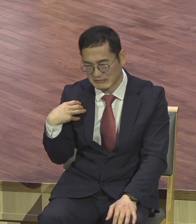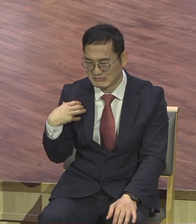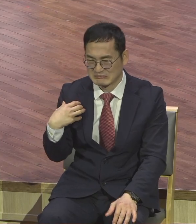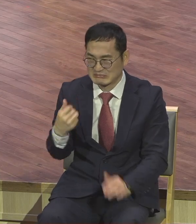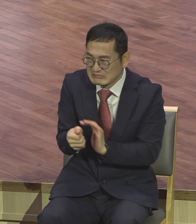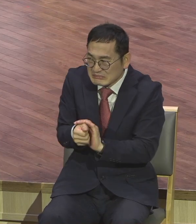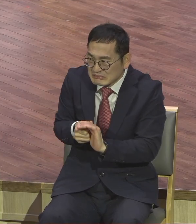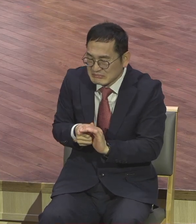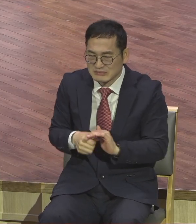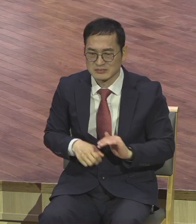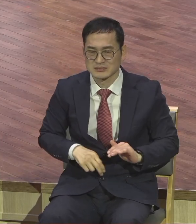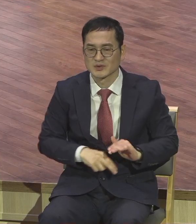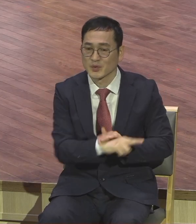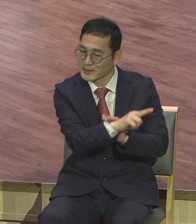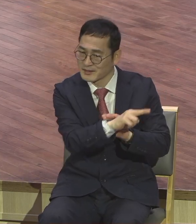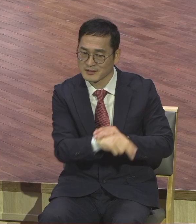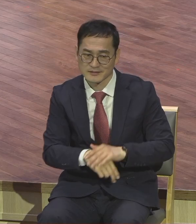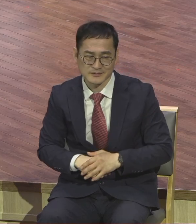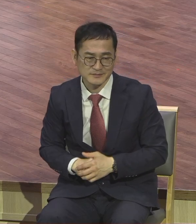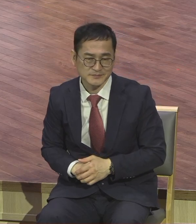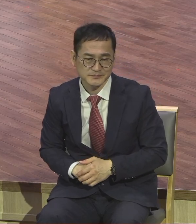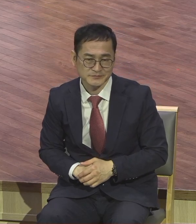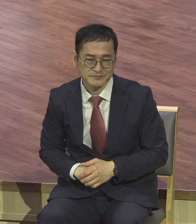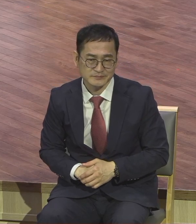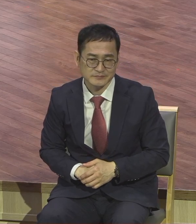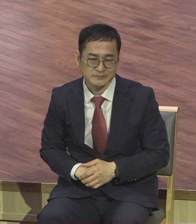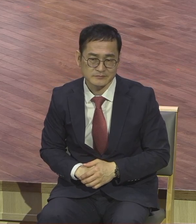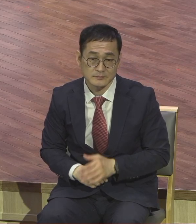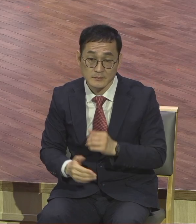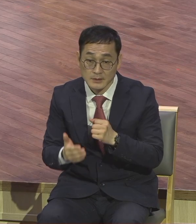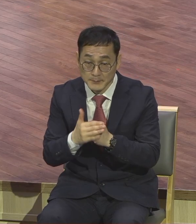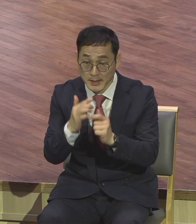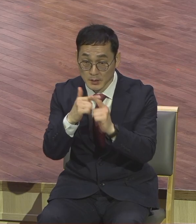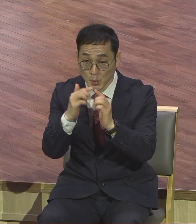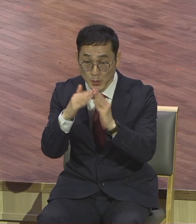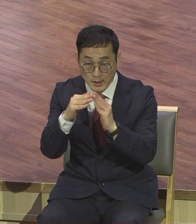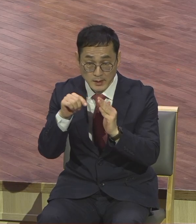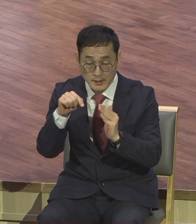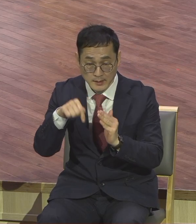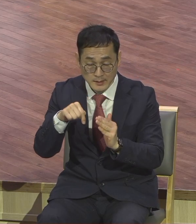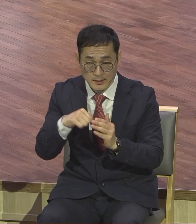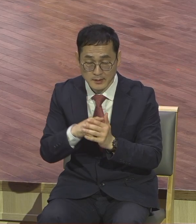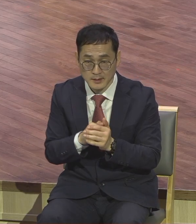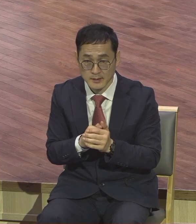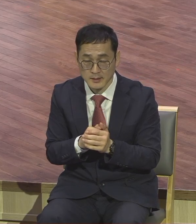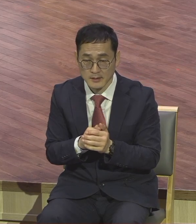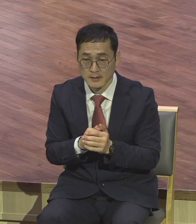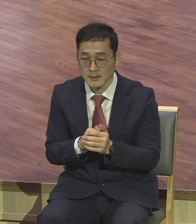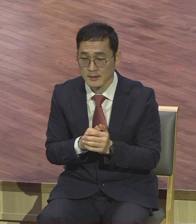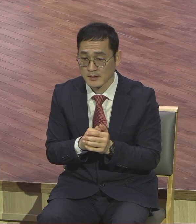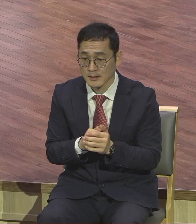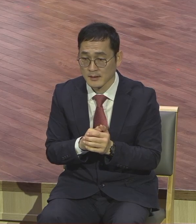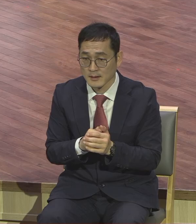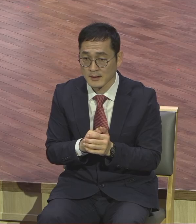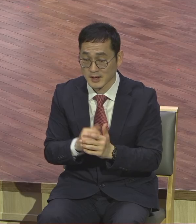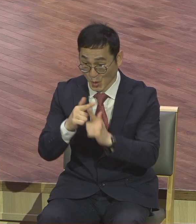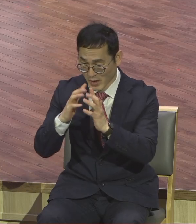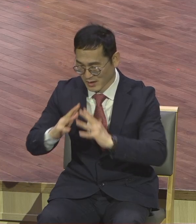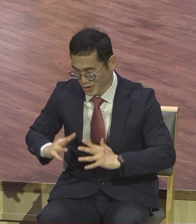무리입니다. 그래서 교회가 원치 않지만 교회가 이렇게 건축을 해보면 알아요.